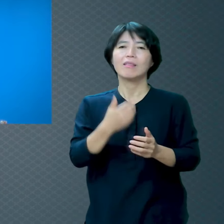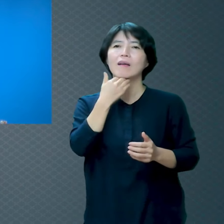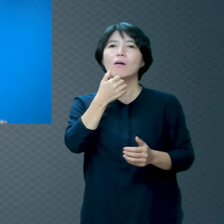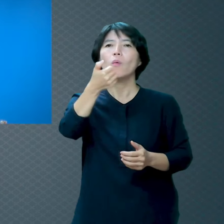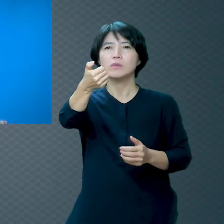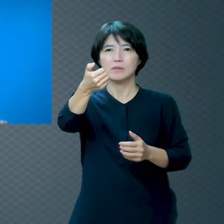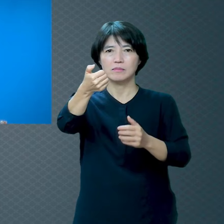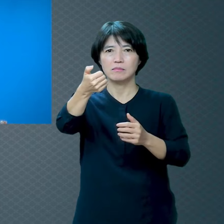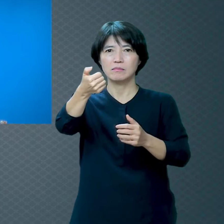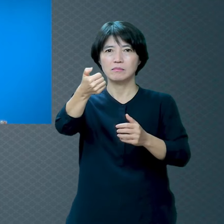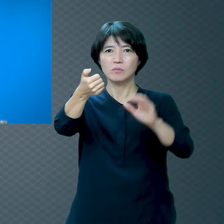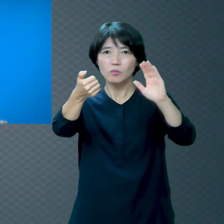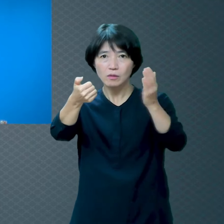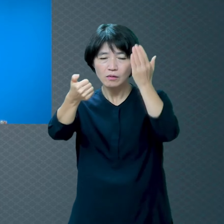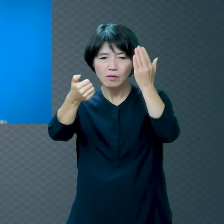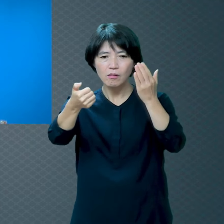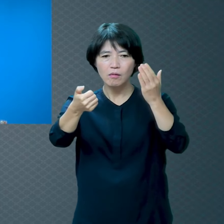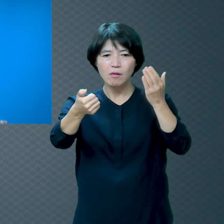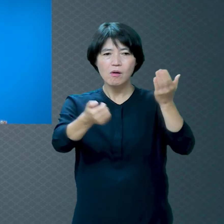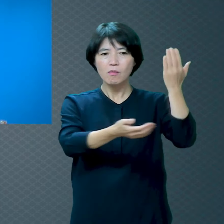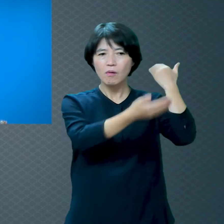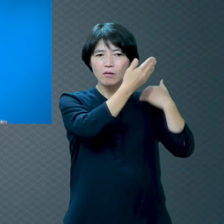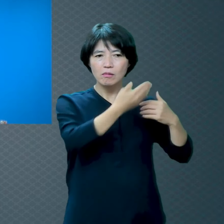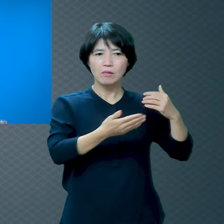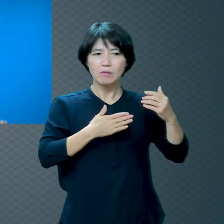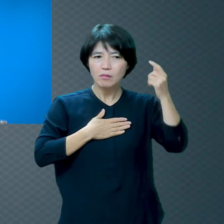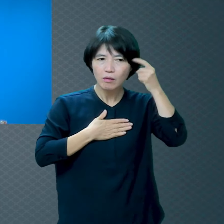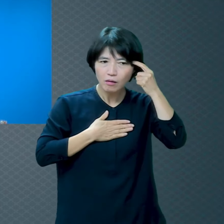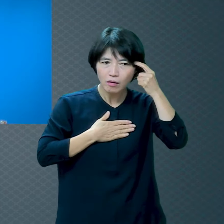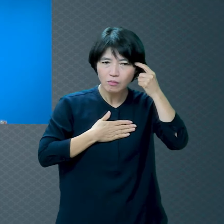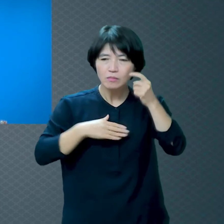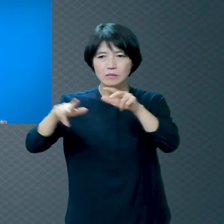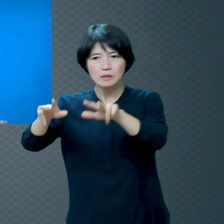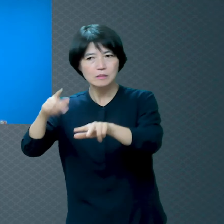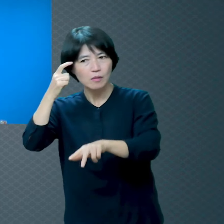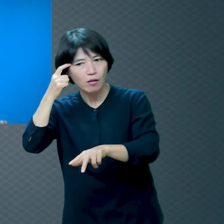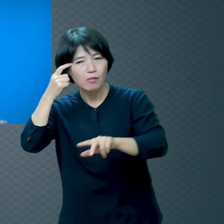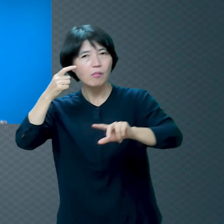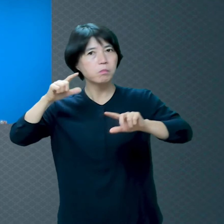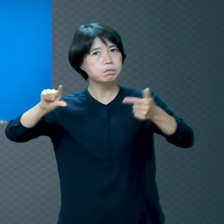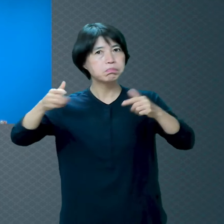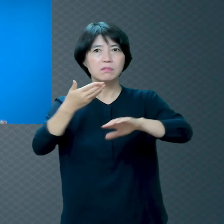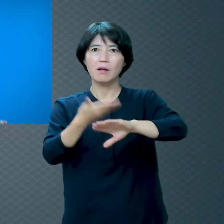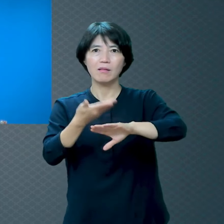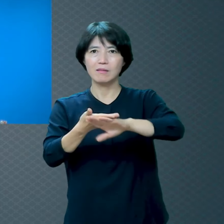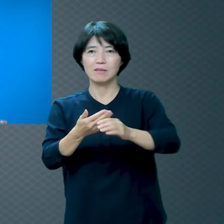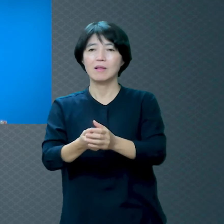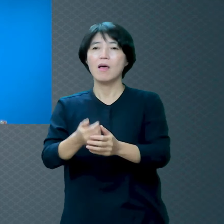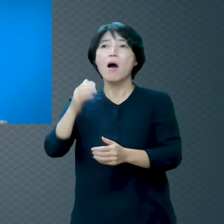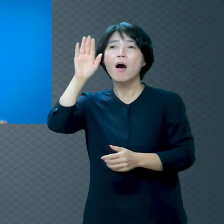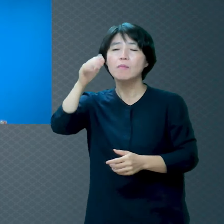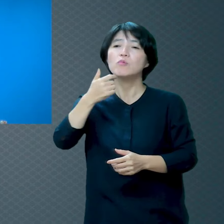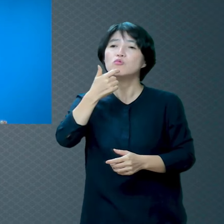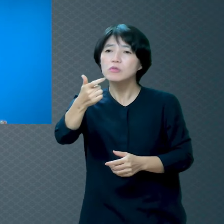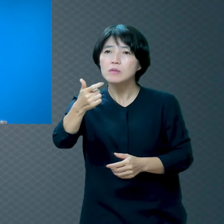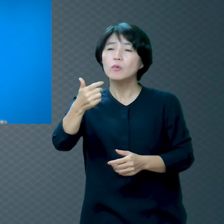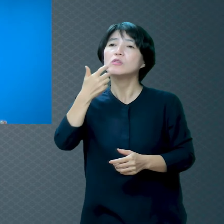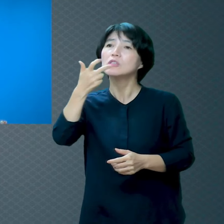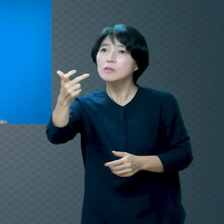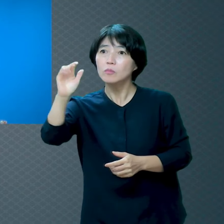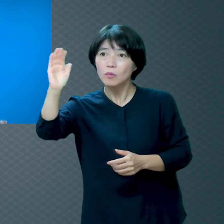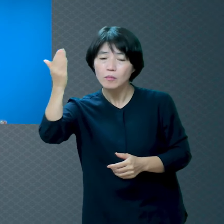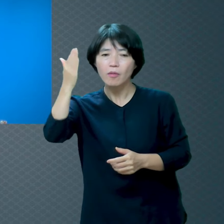생각이 달라요 60대면 또 달라지겠죠 70대면 또 달라지겠죠